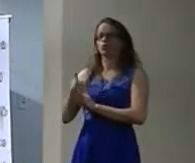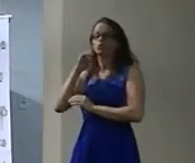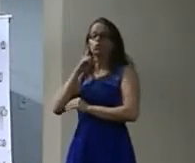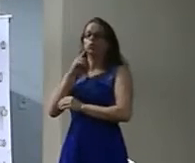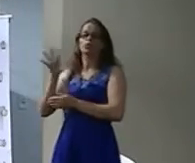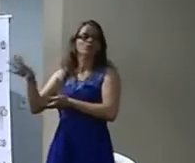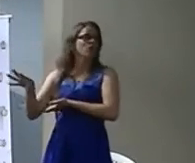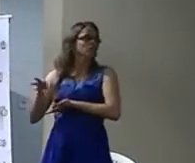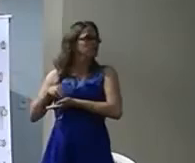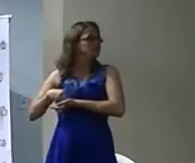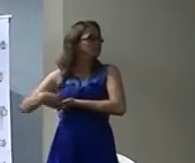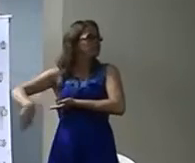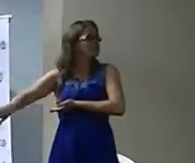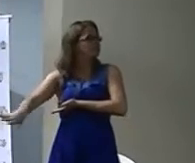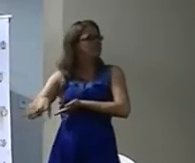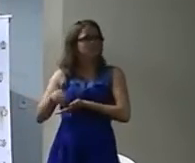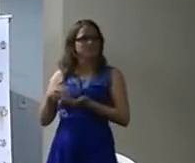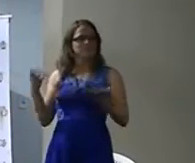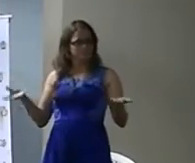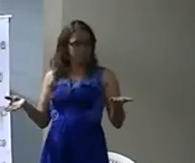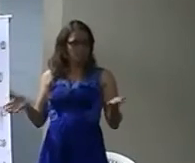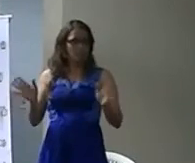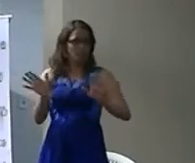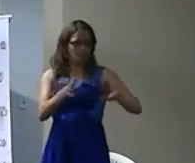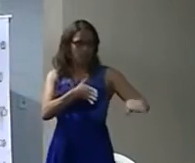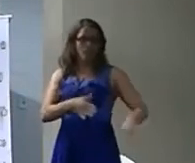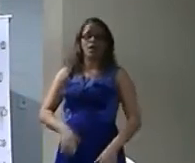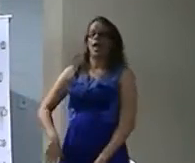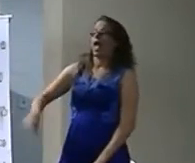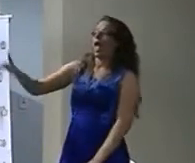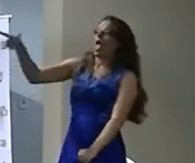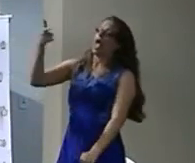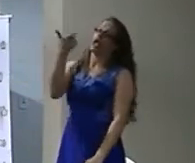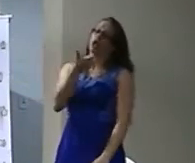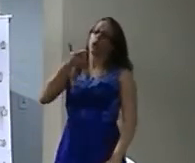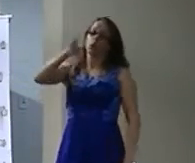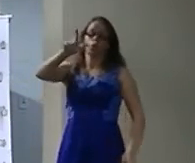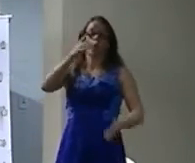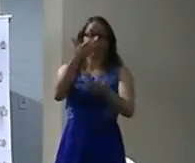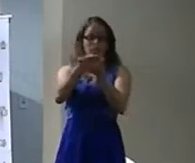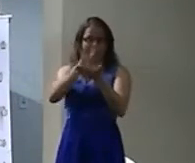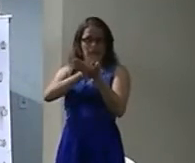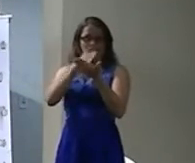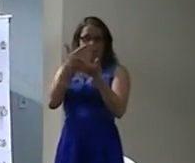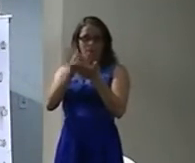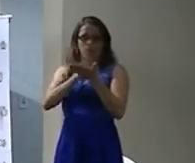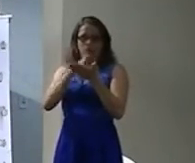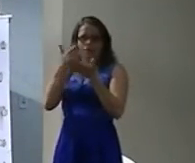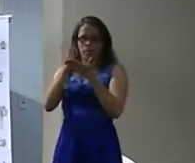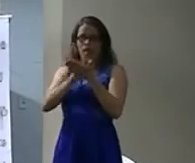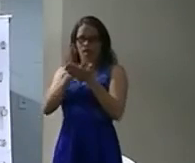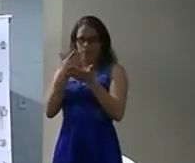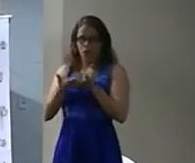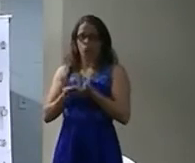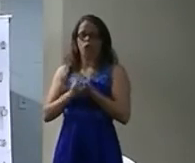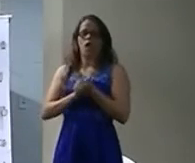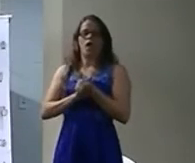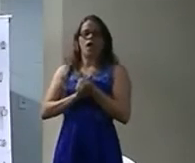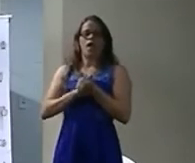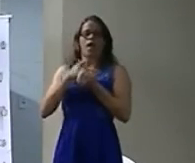Transfusão sanguínea Não vou dizer o nome Não quero confusar Detalhe Ela começou a falar de Jesus Jesus para lá Jesus para cá E mudou